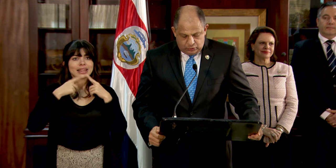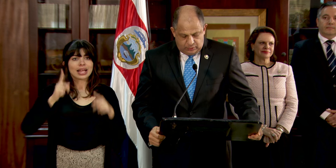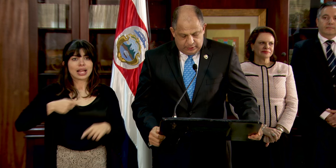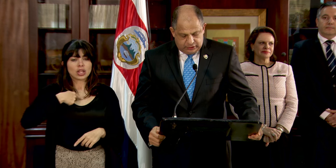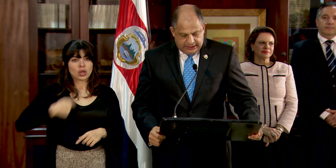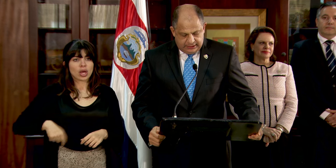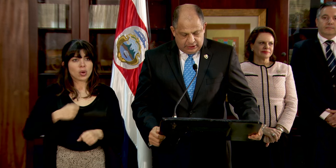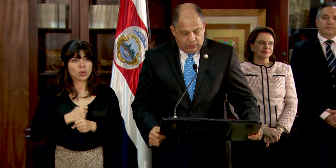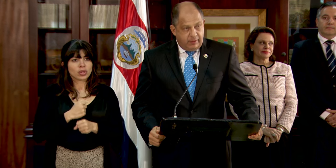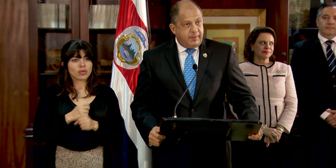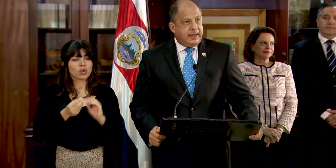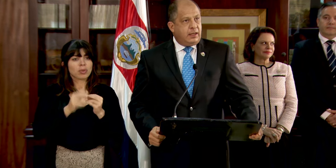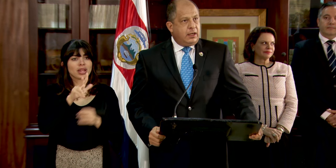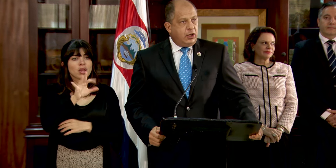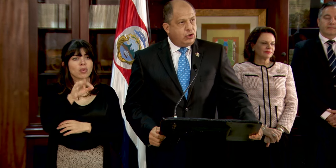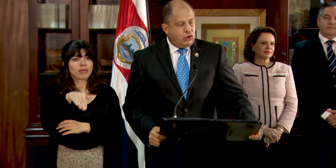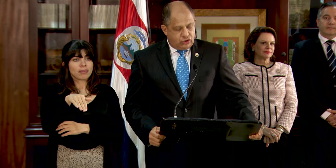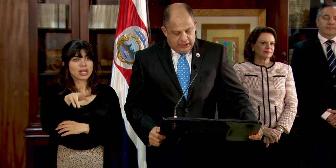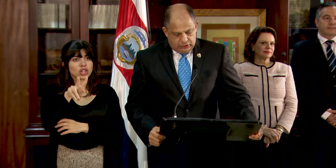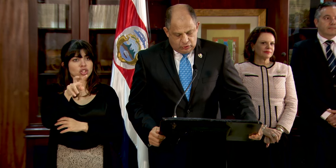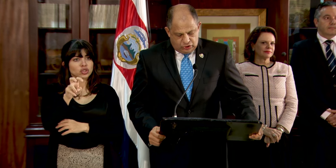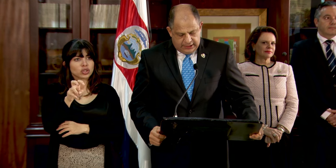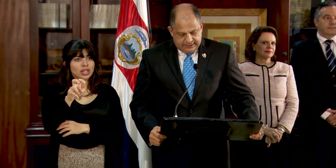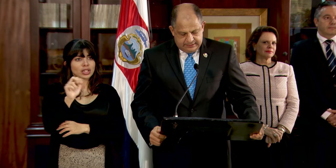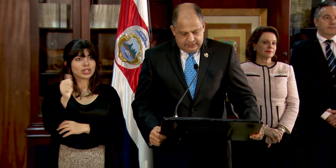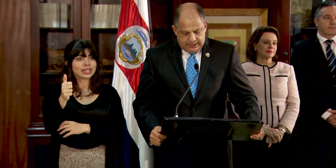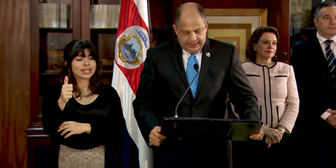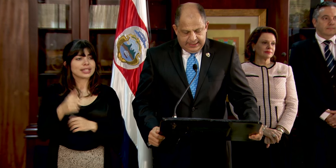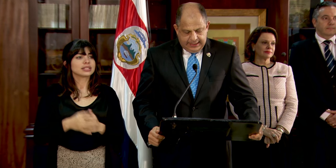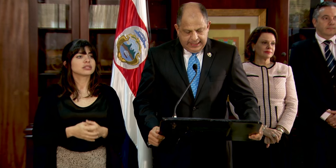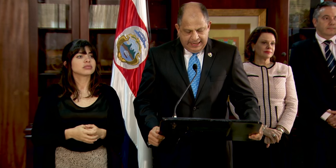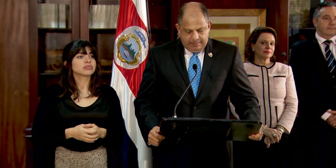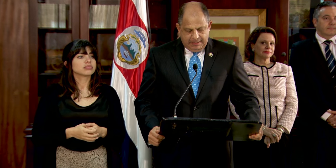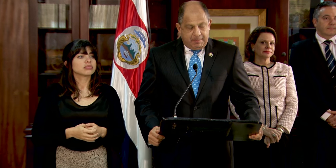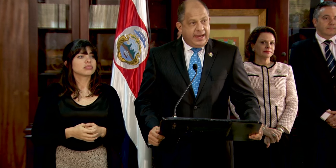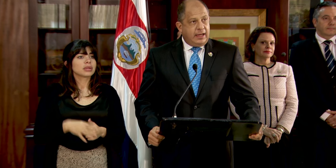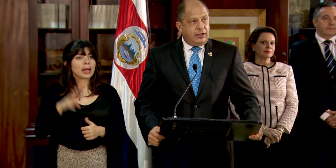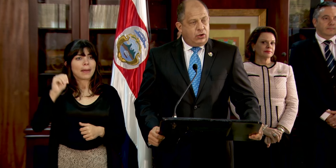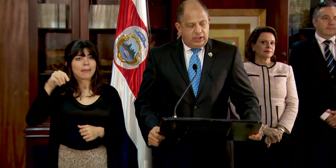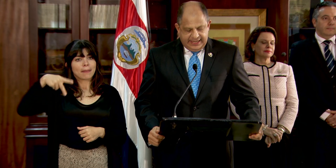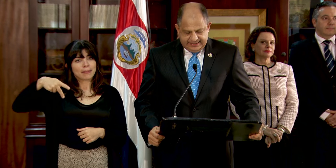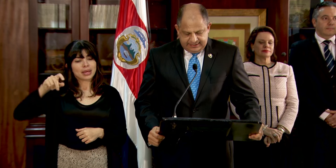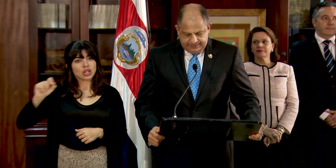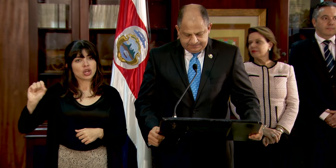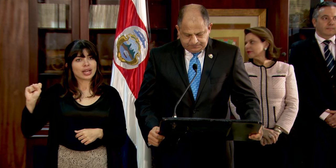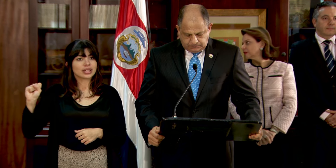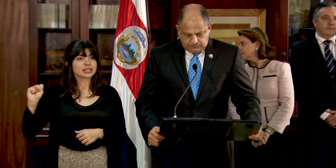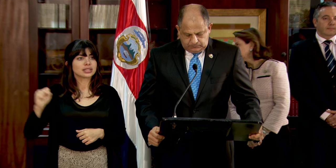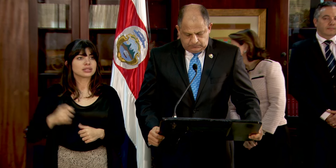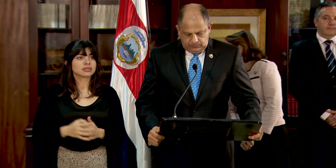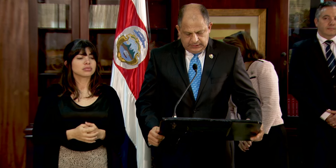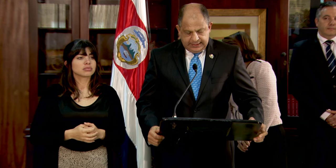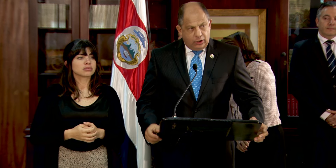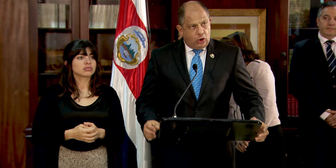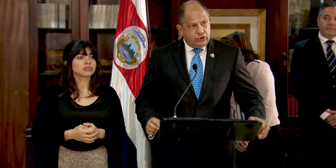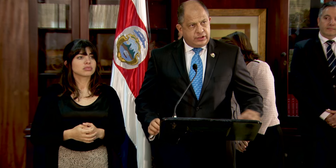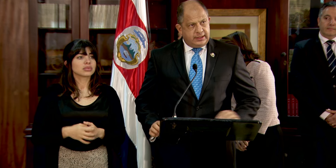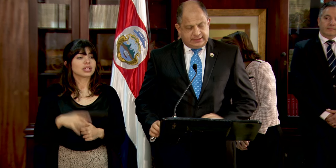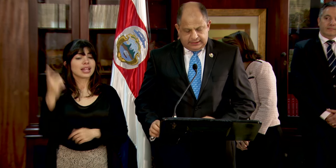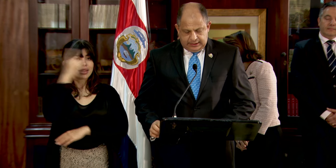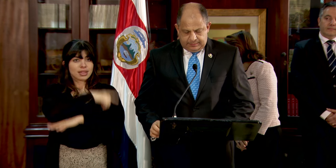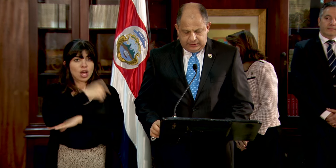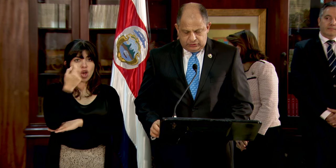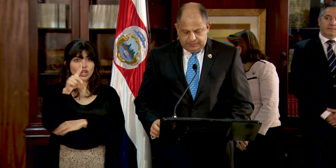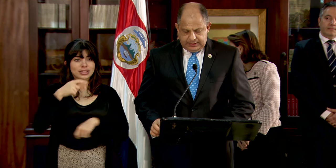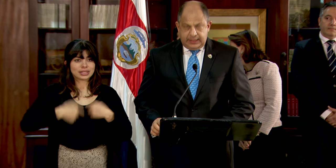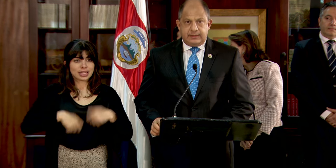Ejecutivo número 39.210 MP-S del 11